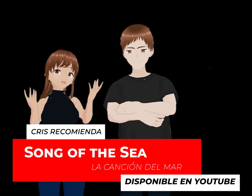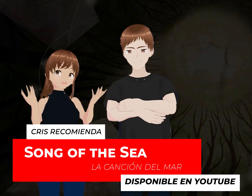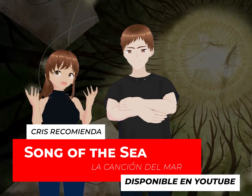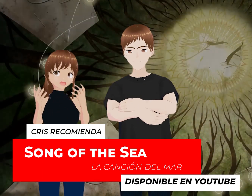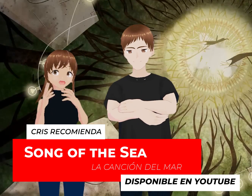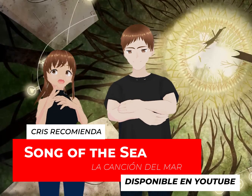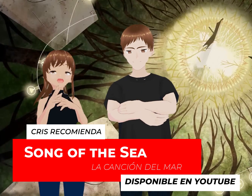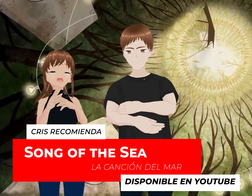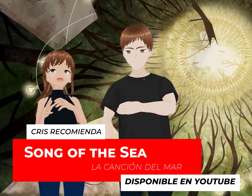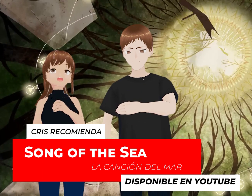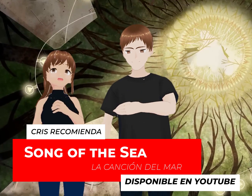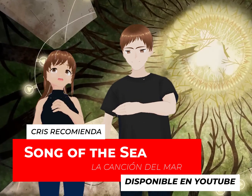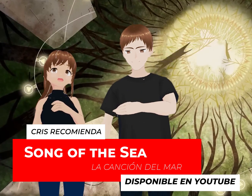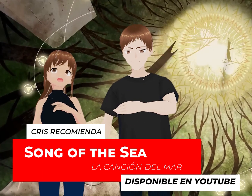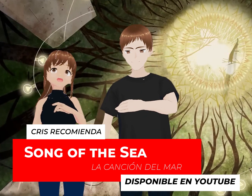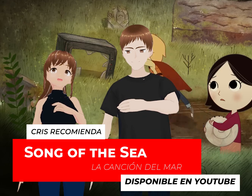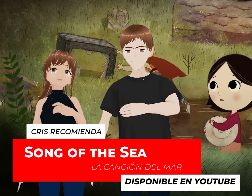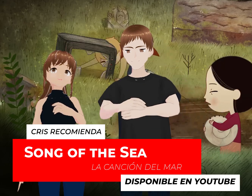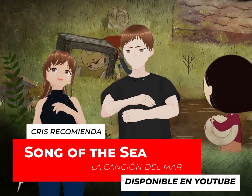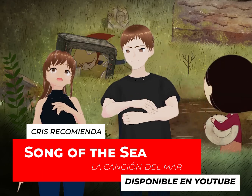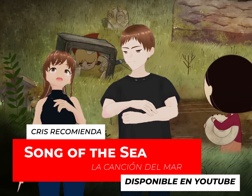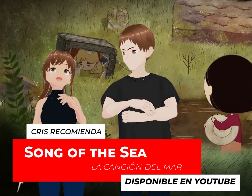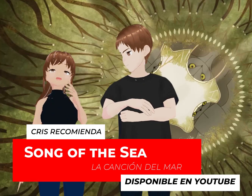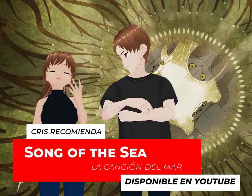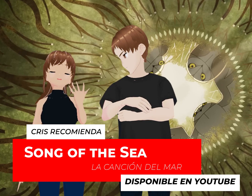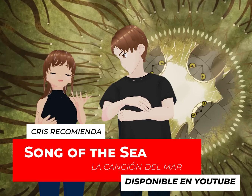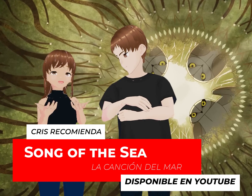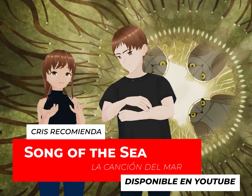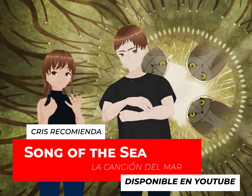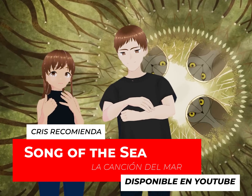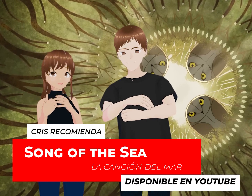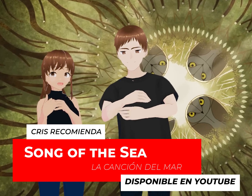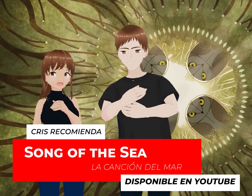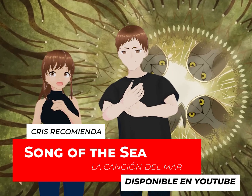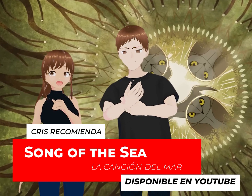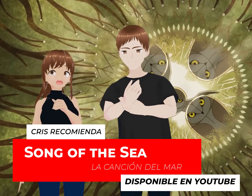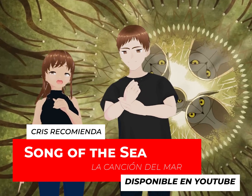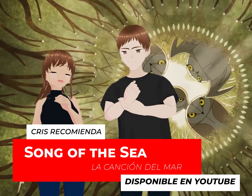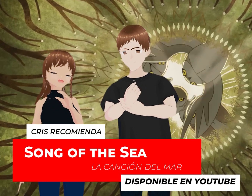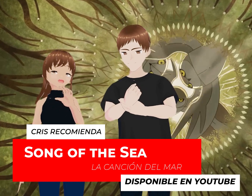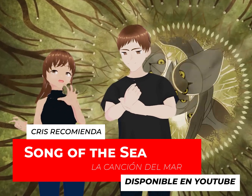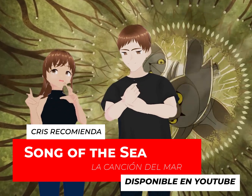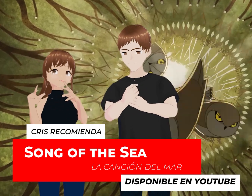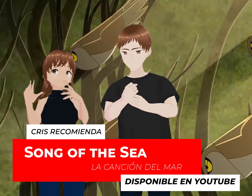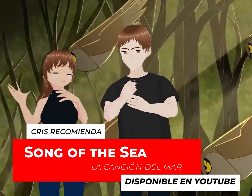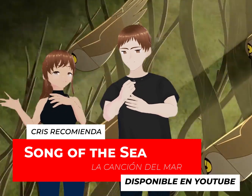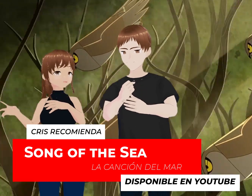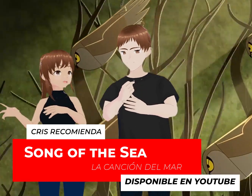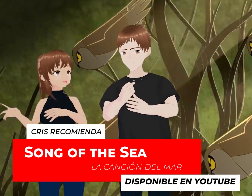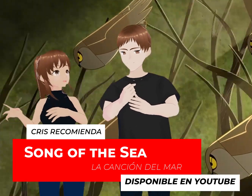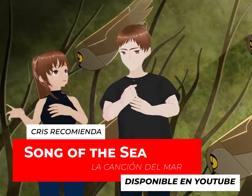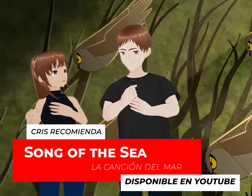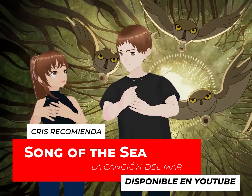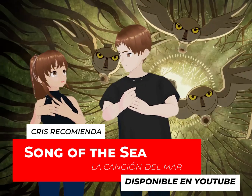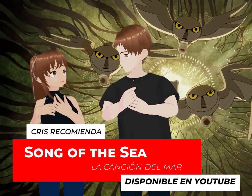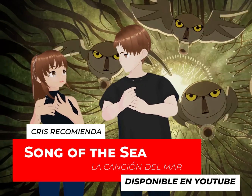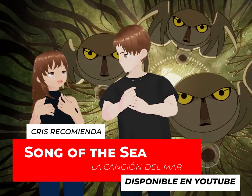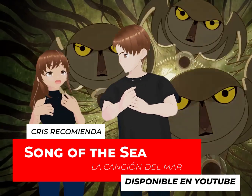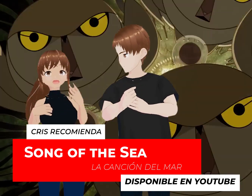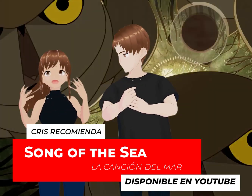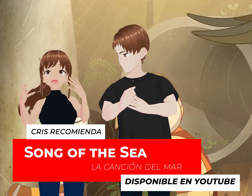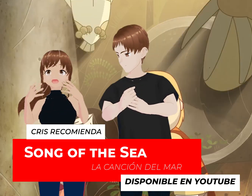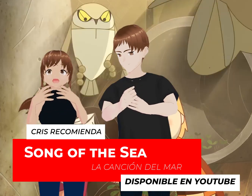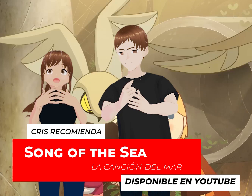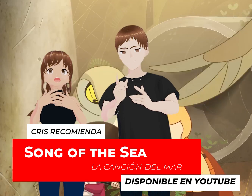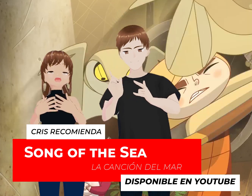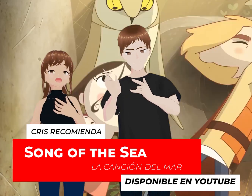Canción del Mar y es muy bonita porque ya hemos visto varias animaciones en